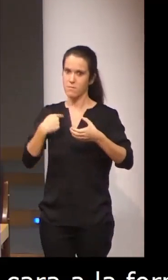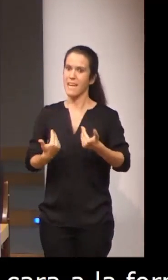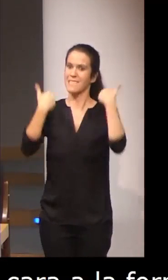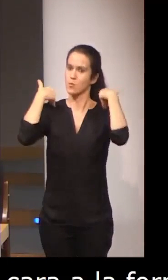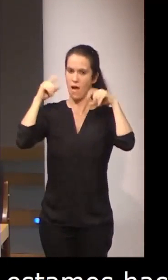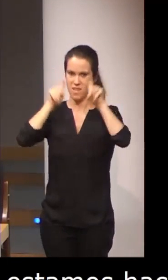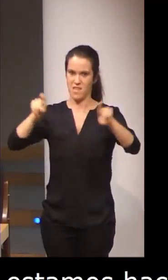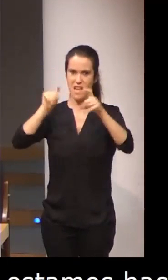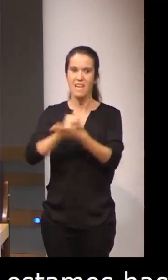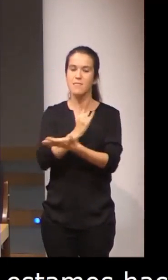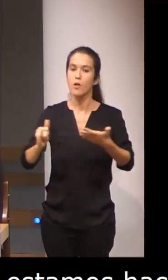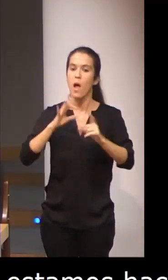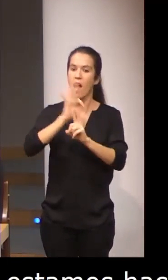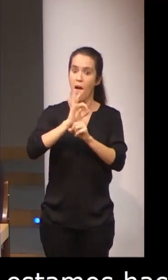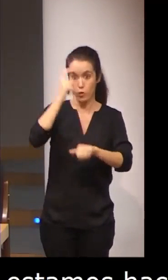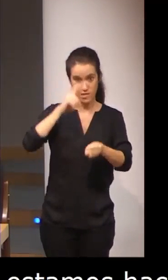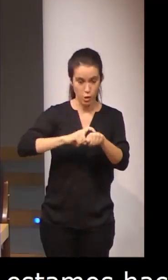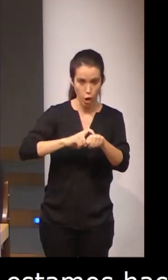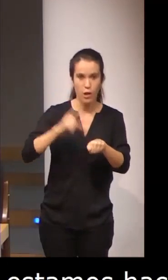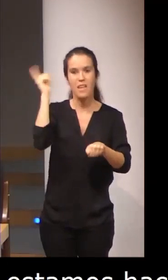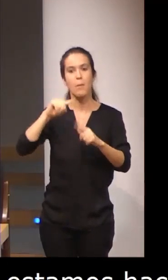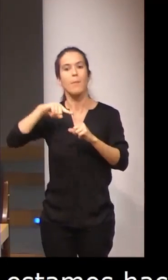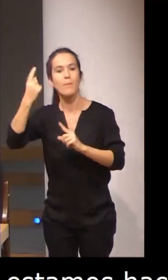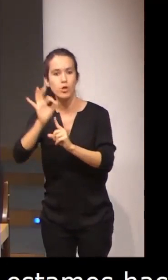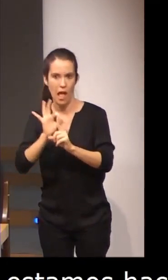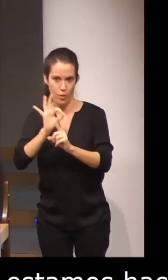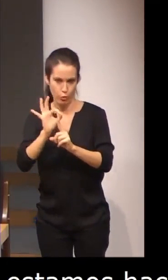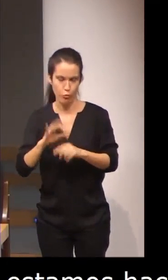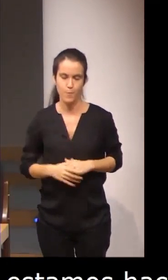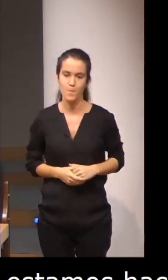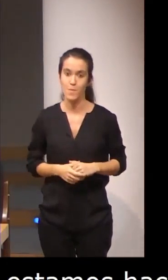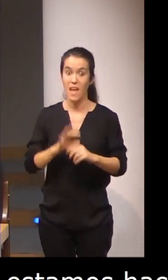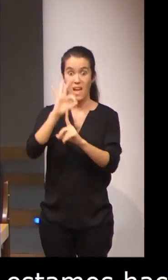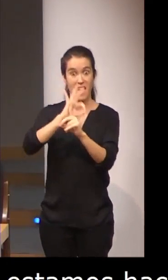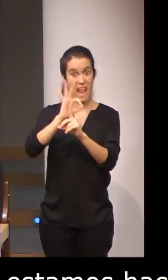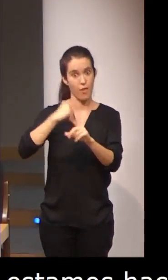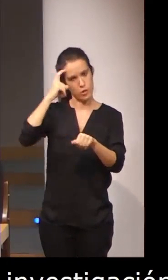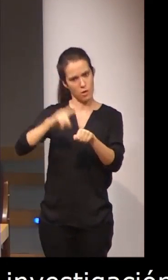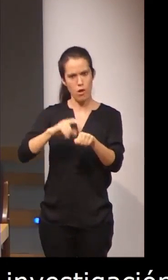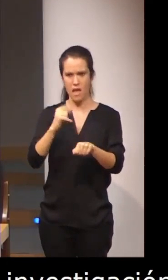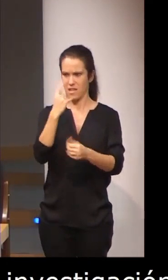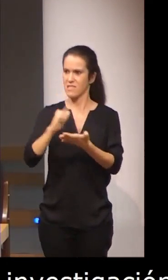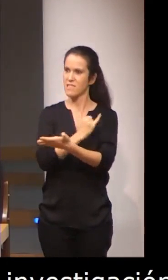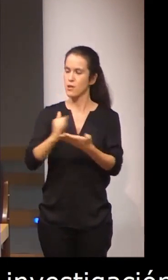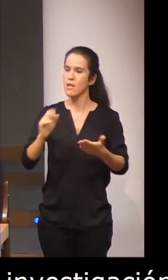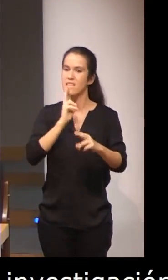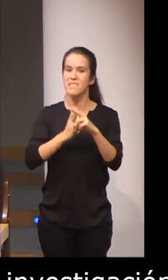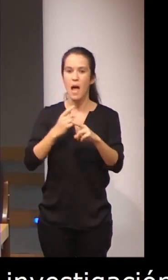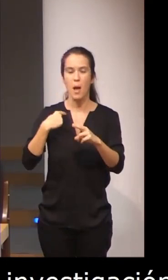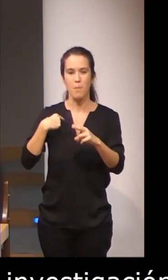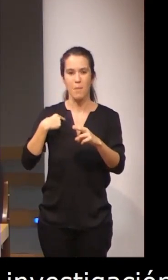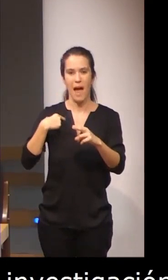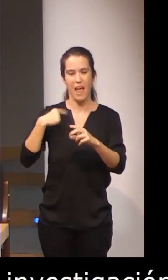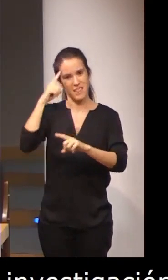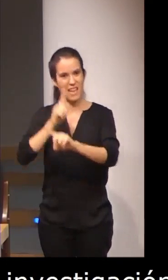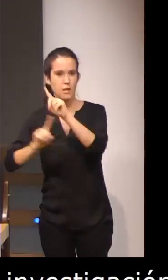en el grado de Psicología y en posgrado. En el grado de Psicología tenemos una asignatura que se llama Trastorno en el Desarrollo,